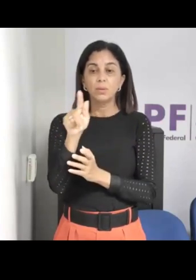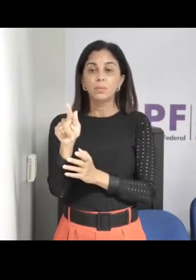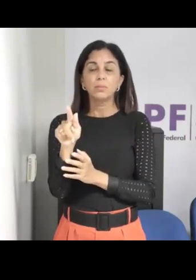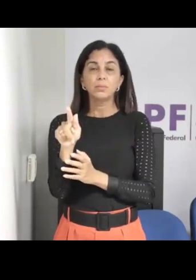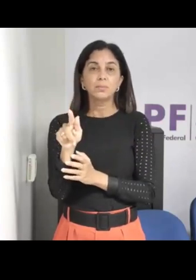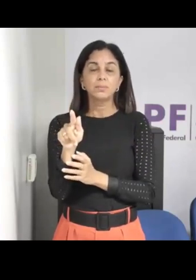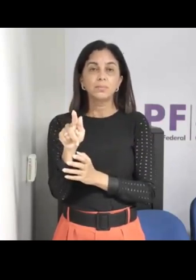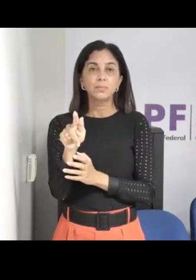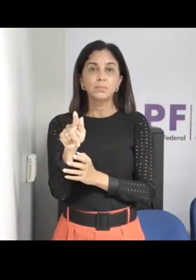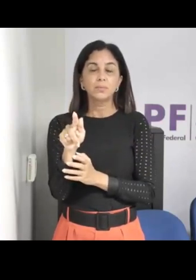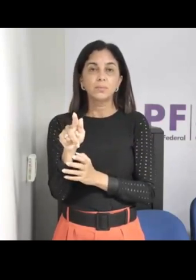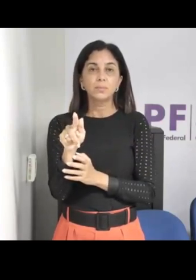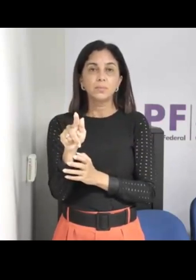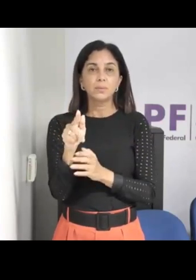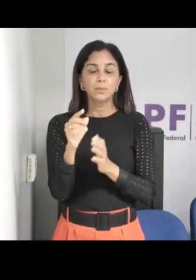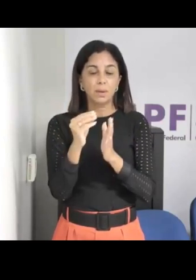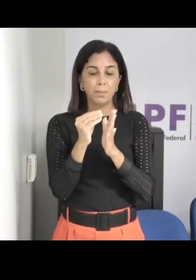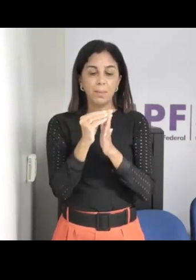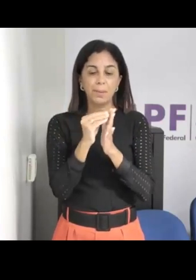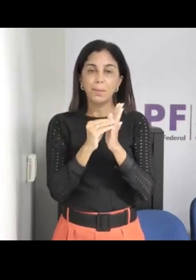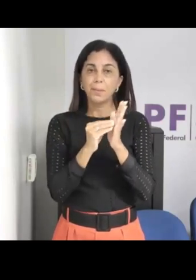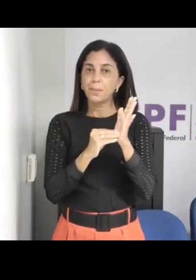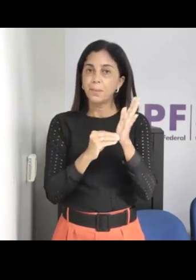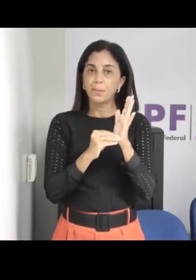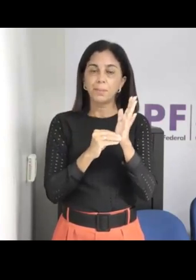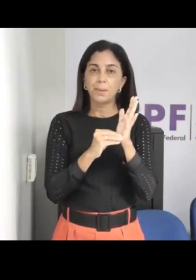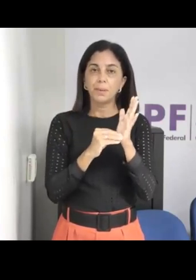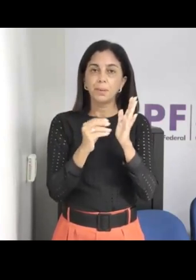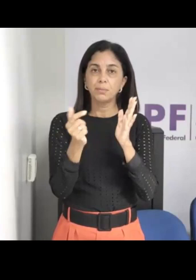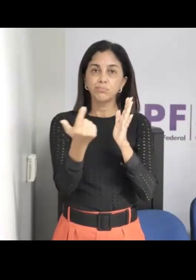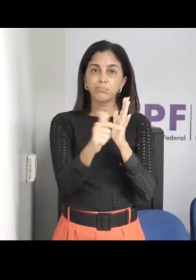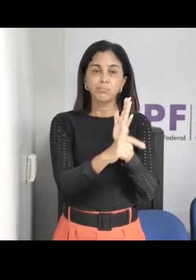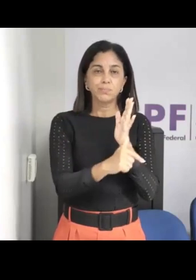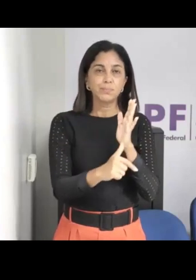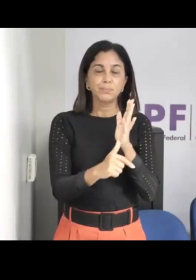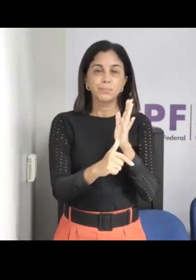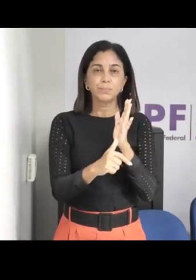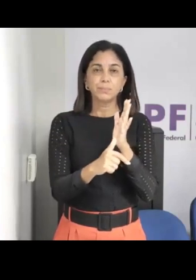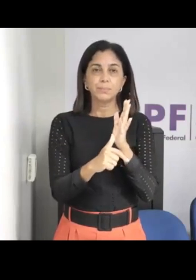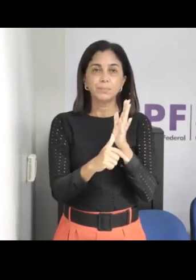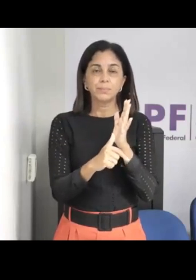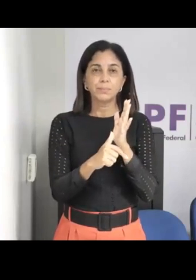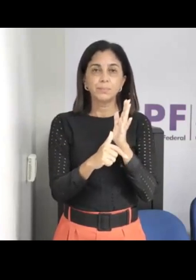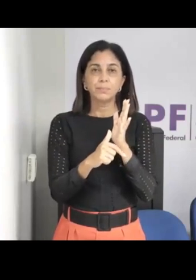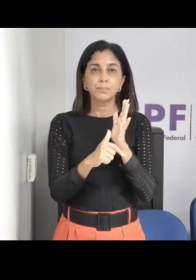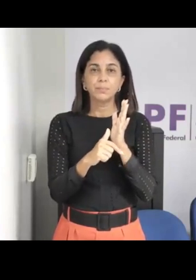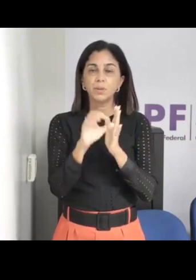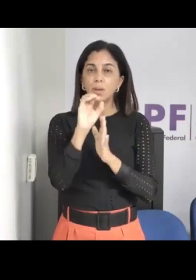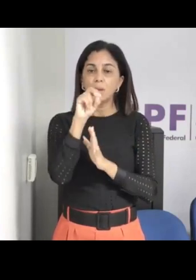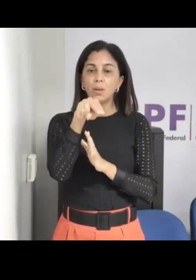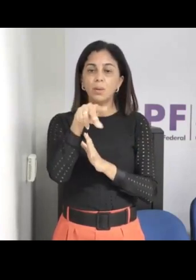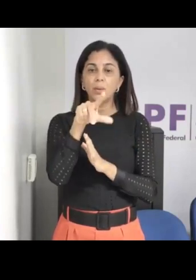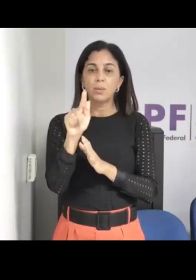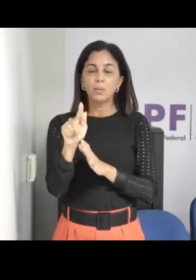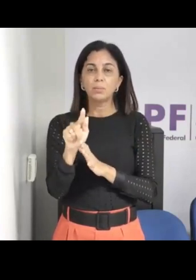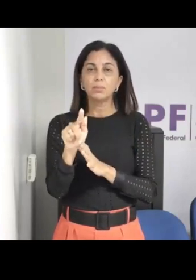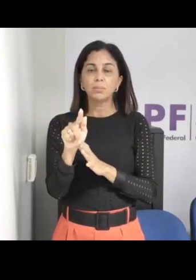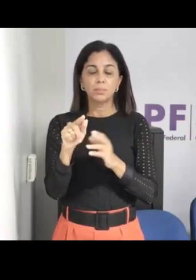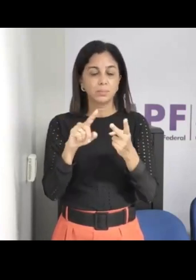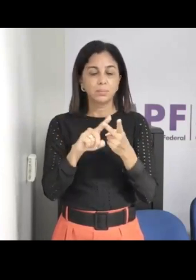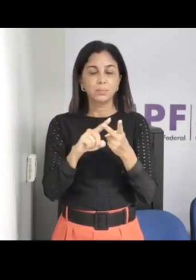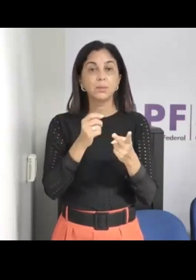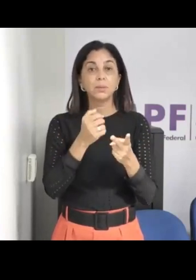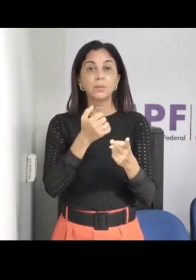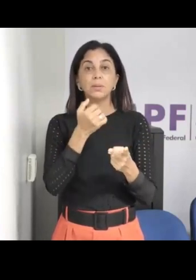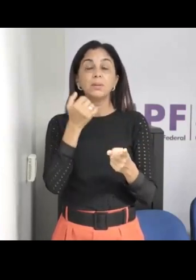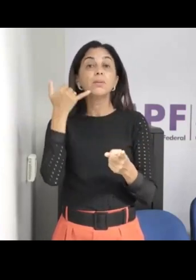deu os dados, que foram 70 mil denúncias em 2023, a SaferNet ela recebe essas denúncias e o Disque 100 também, então